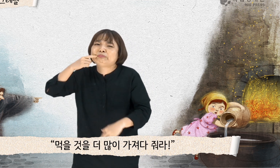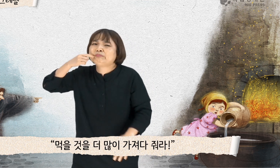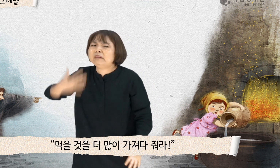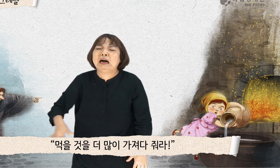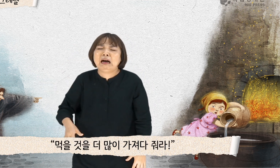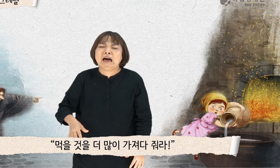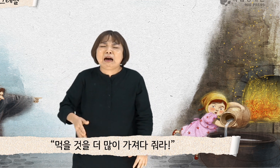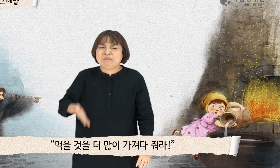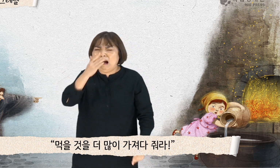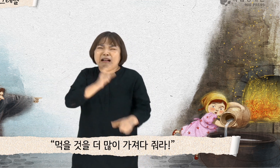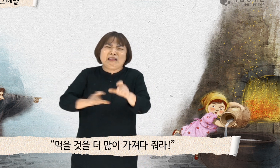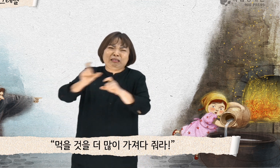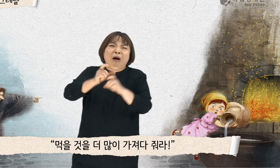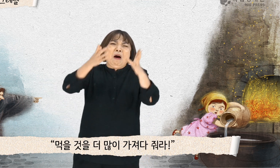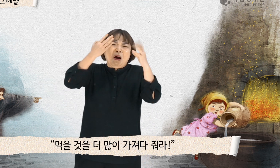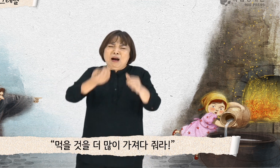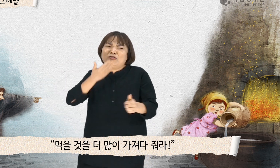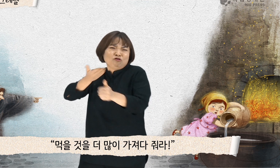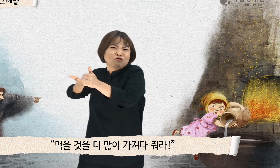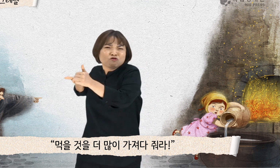먹을 것을 더 많이 가져다 줘라.